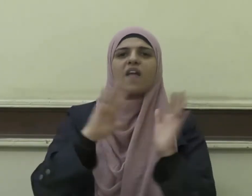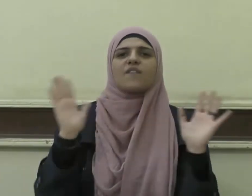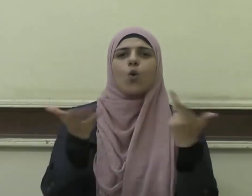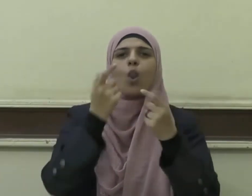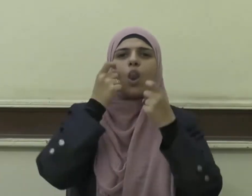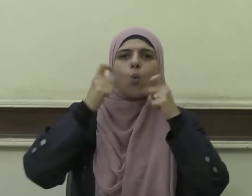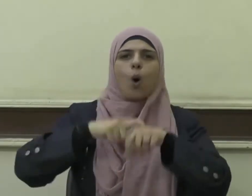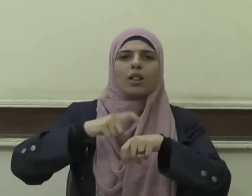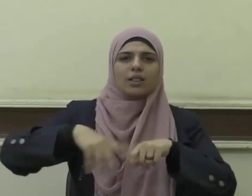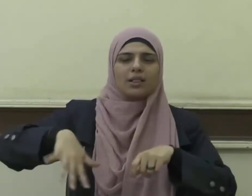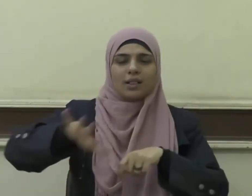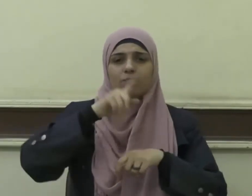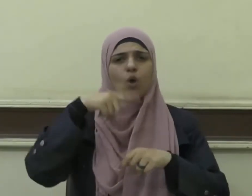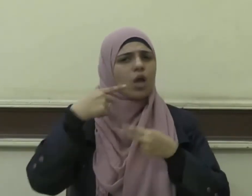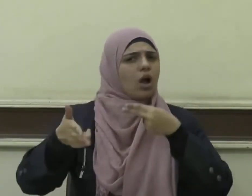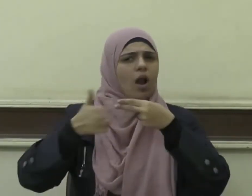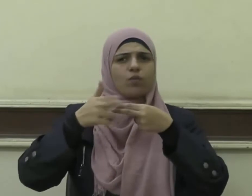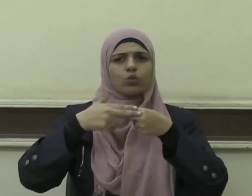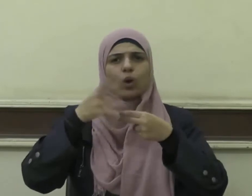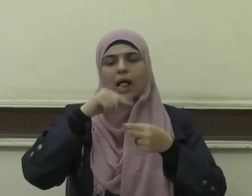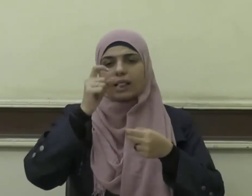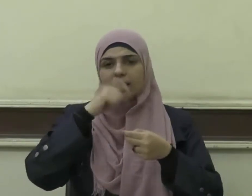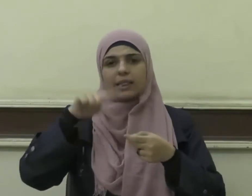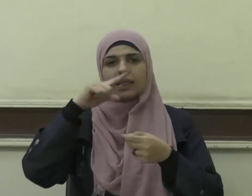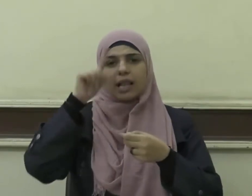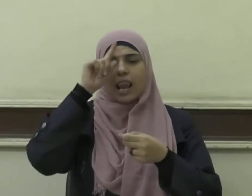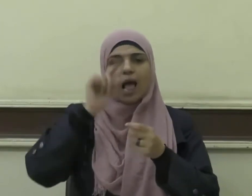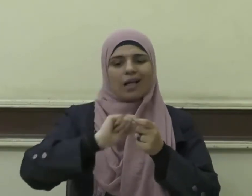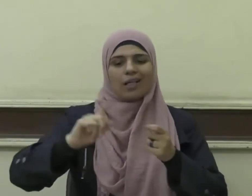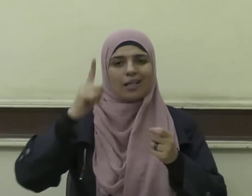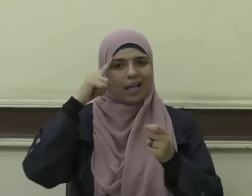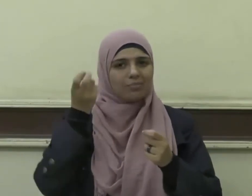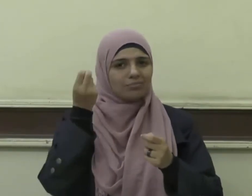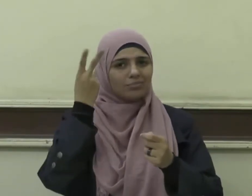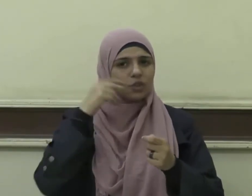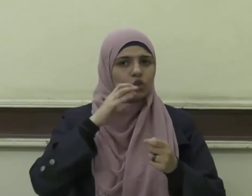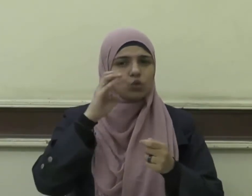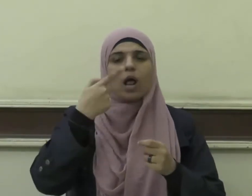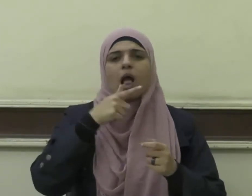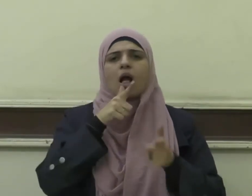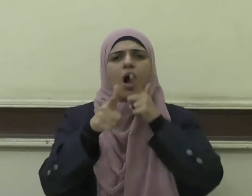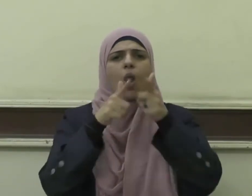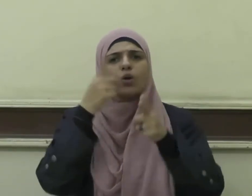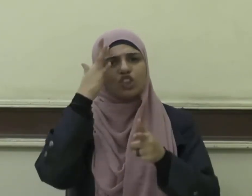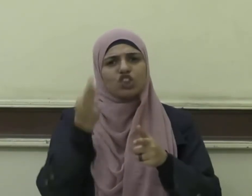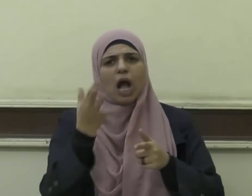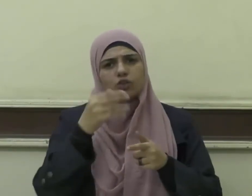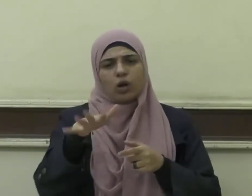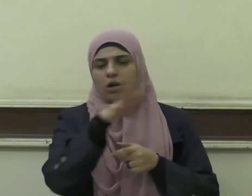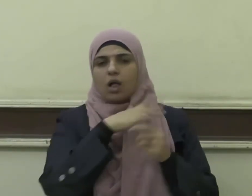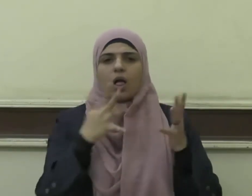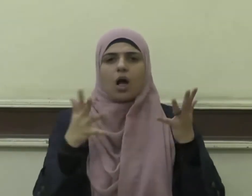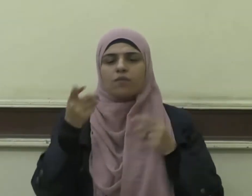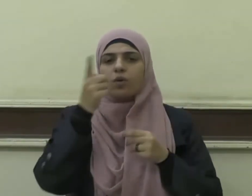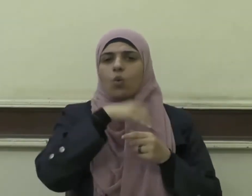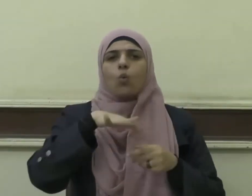ينفون عن دين الله تحريف الغالين وتأويل الجاهلين وانتحال المبطلين